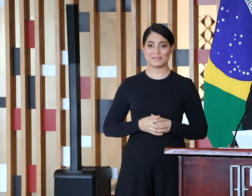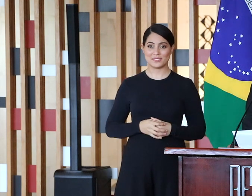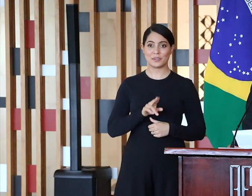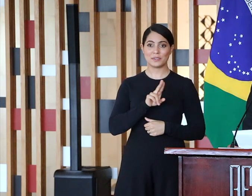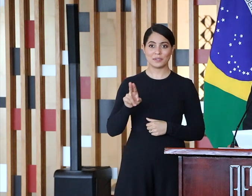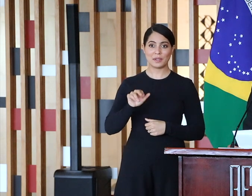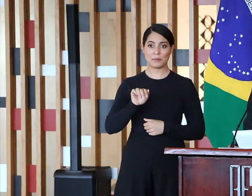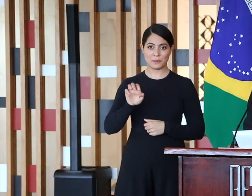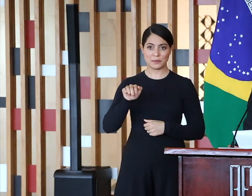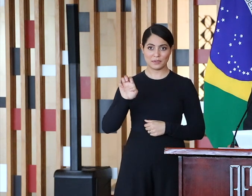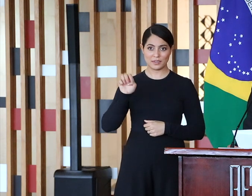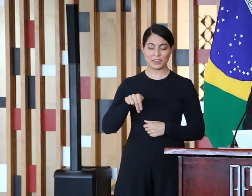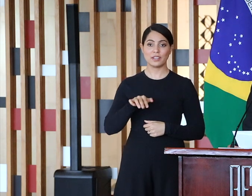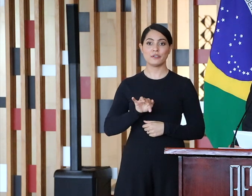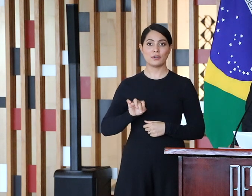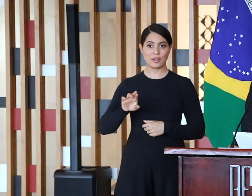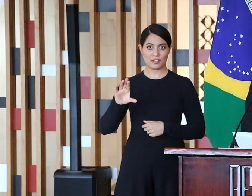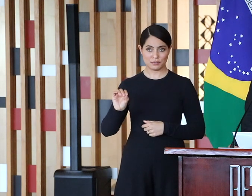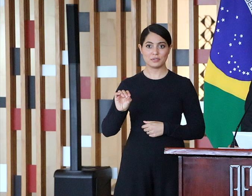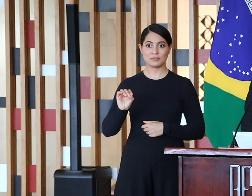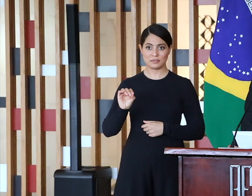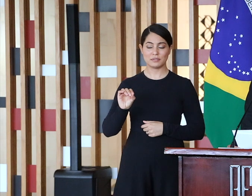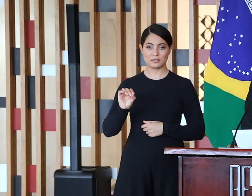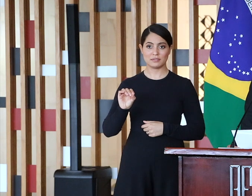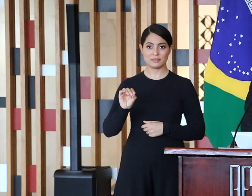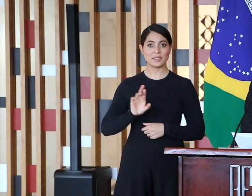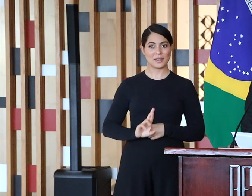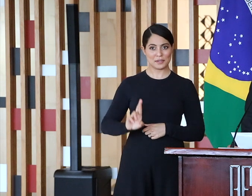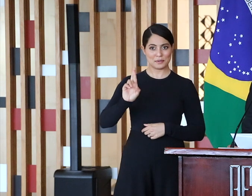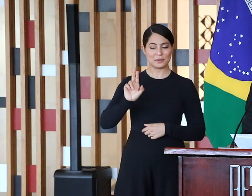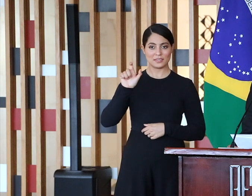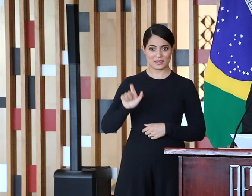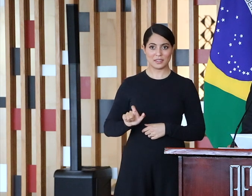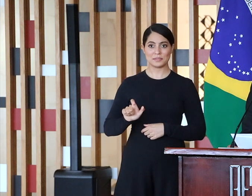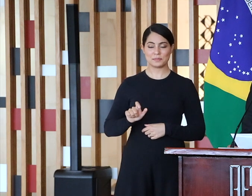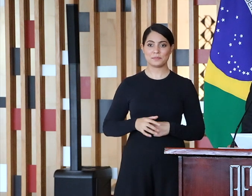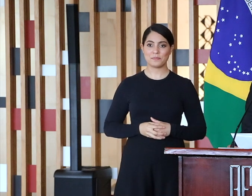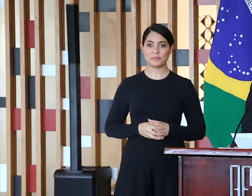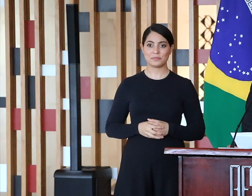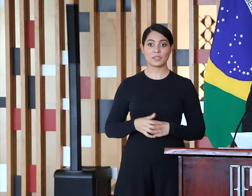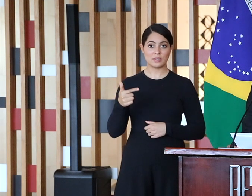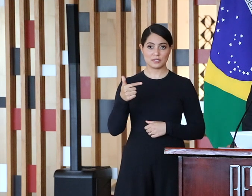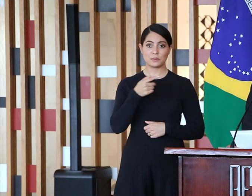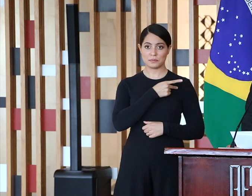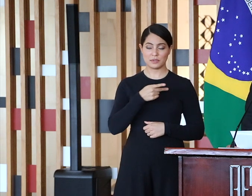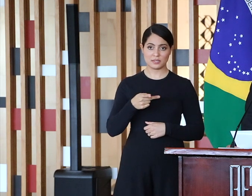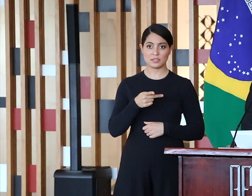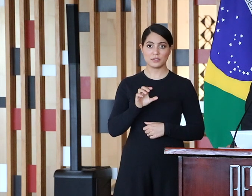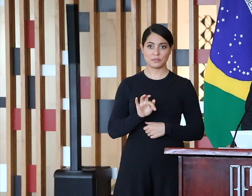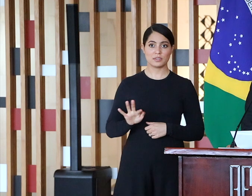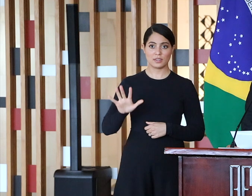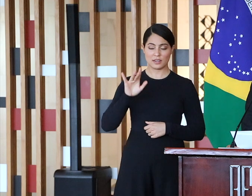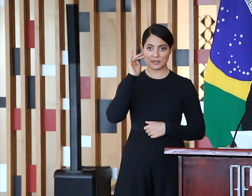Flávio Roscoi, presidente da FIEM, aqui representado pelo Balbino, vice-presidente da Federação